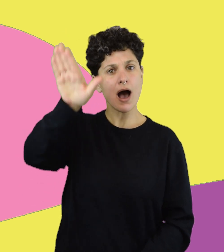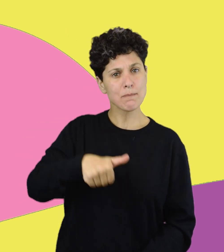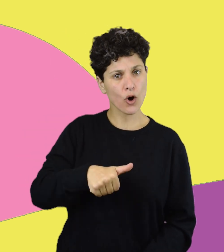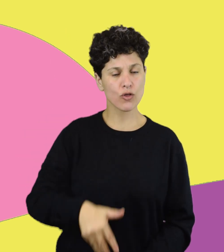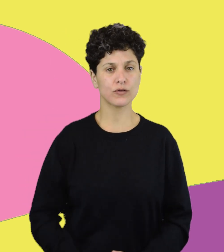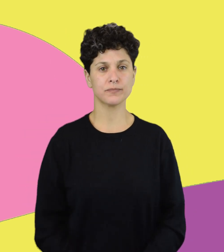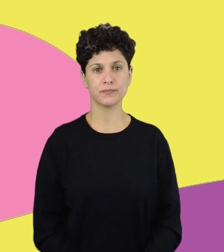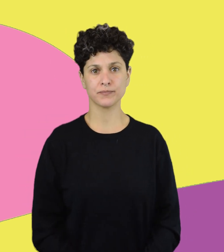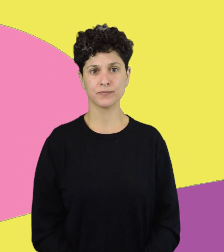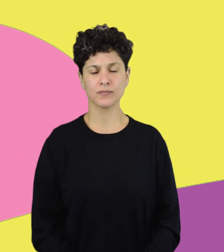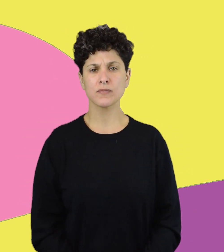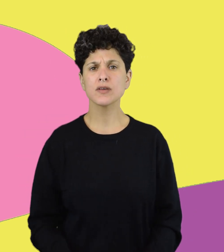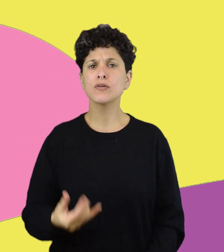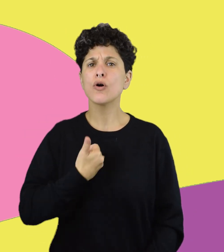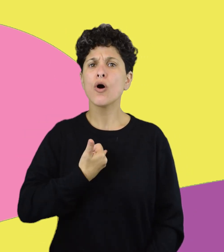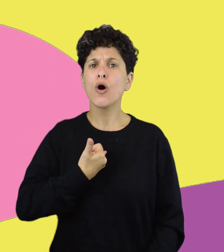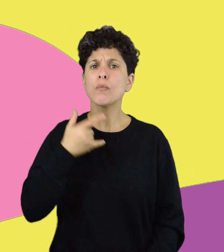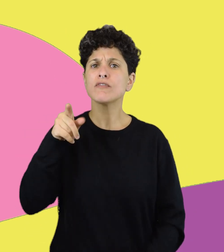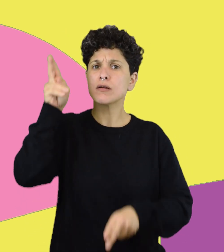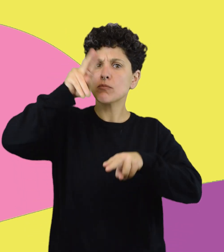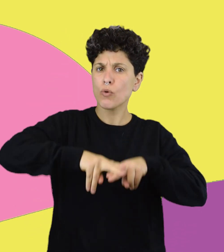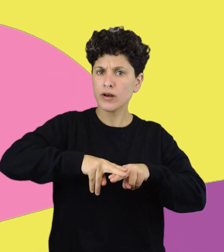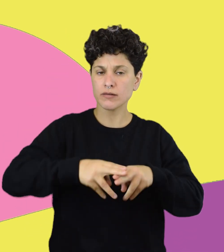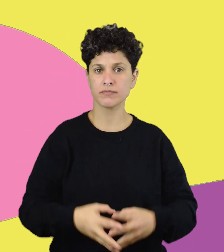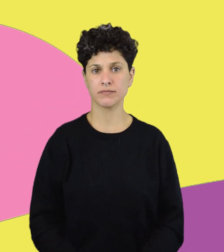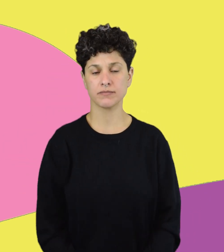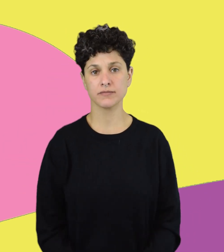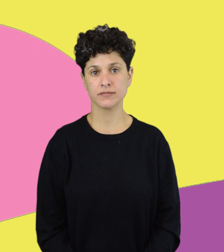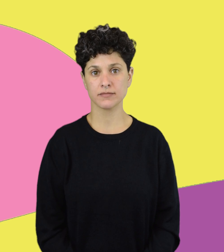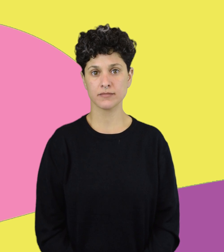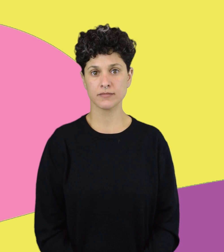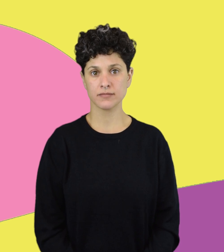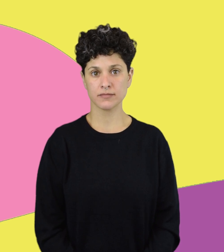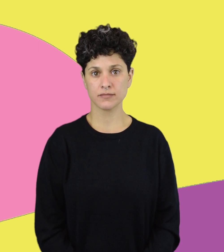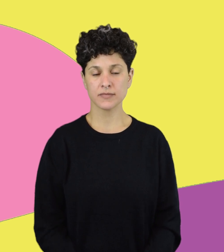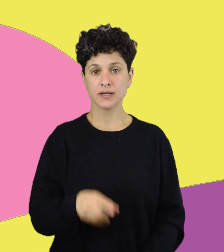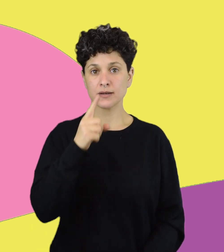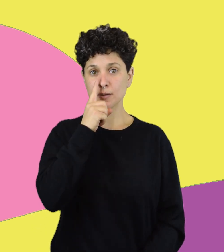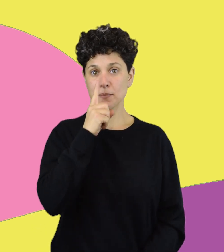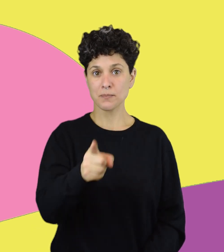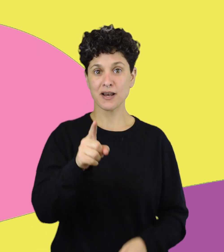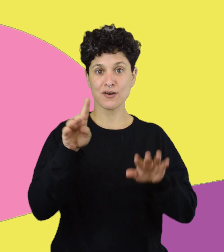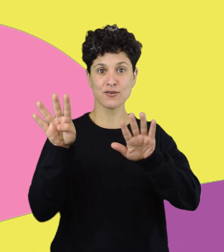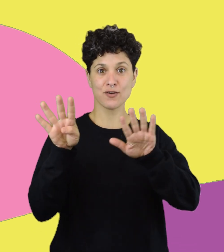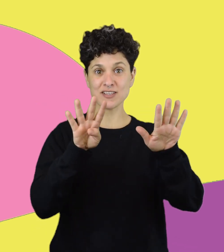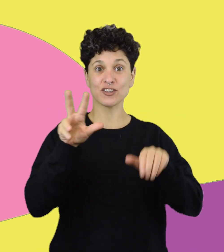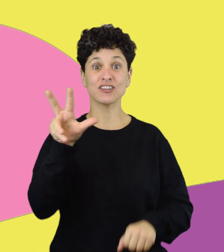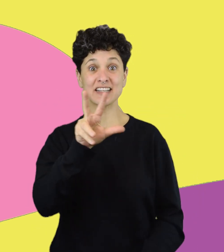¿Cuál fue el motivo de su muerte? En 1933 nace en Montevideo un poeta,